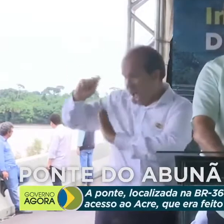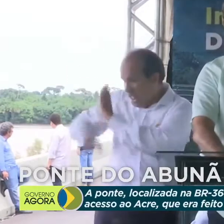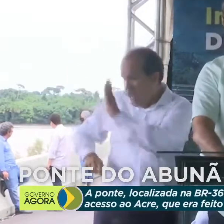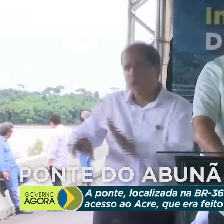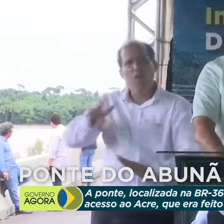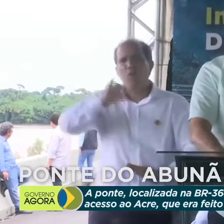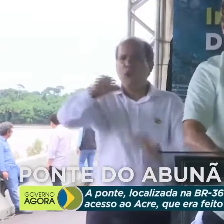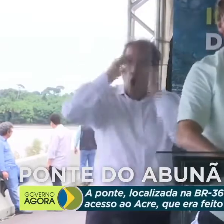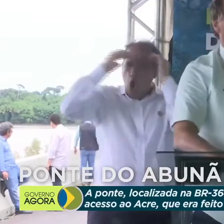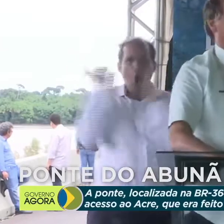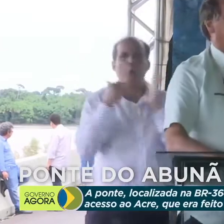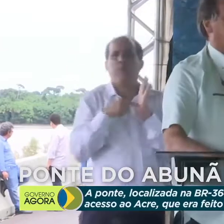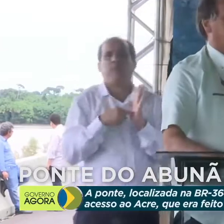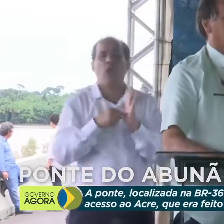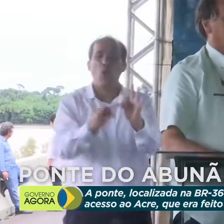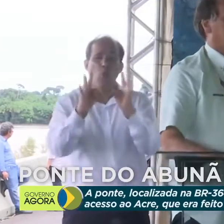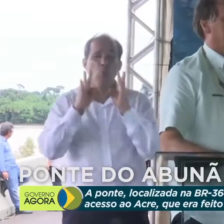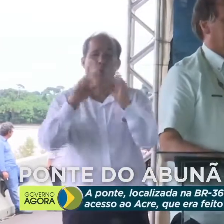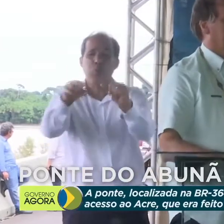Por que todos cumprirão?